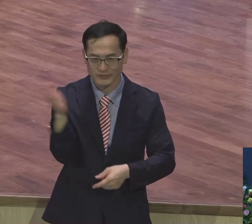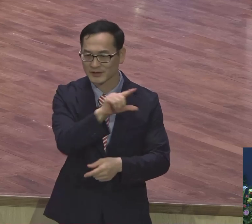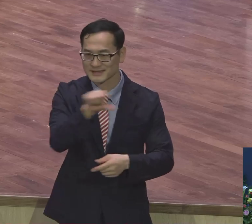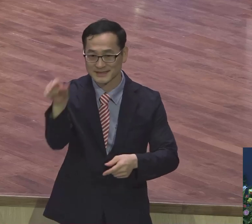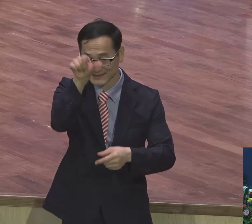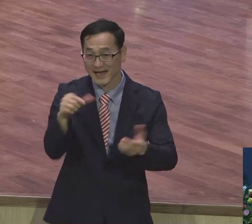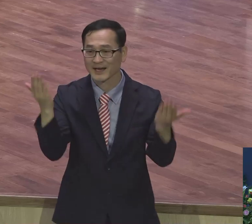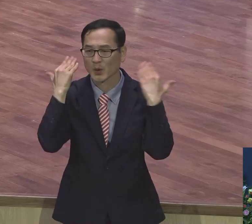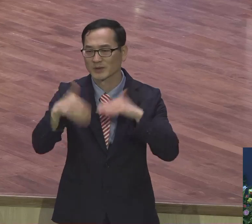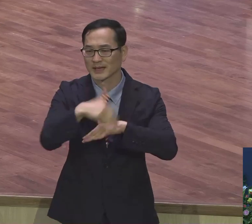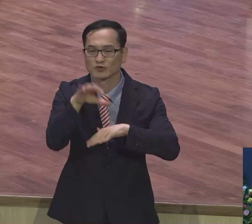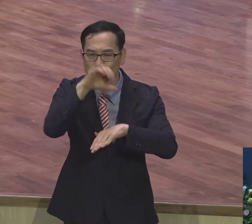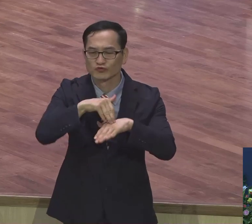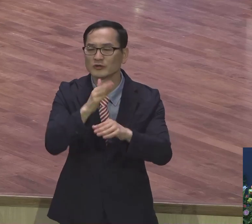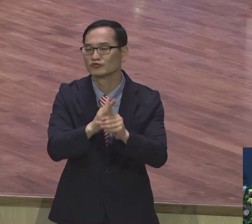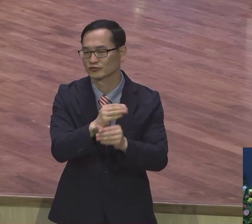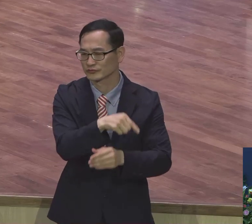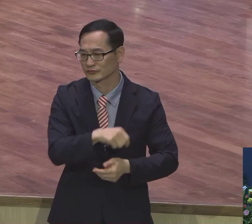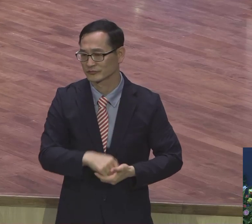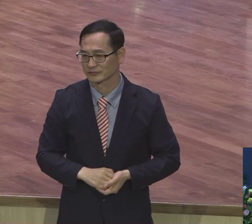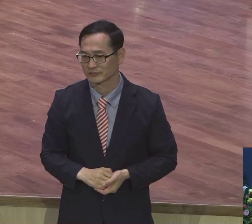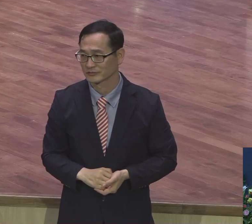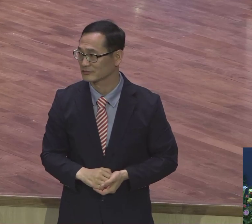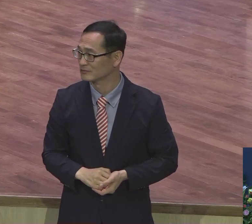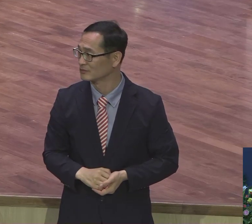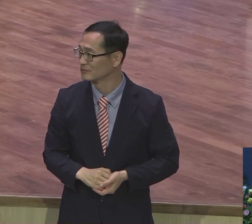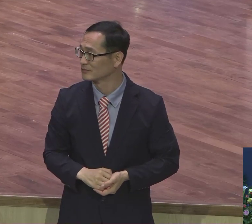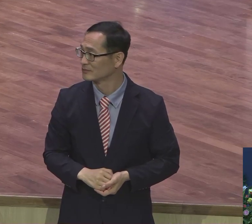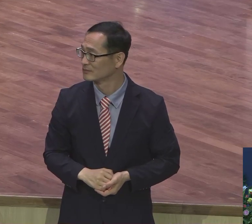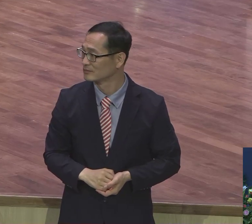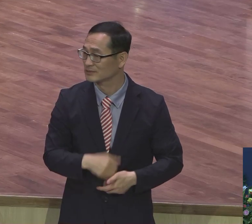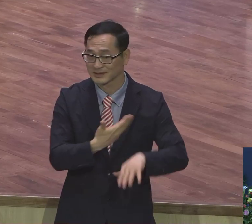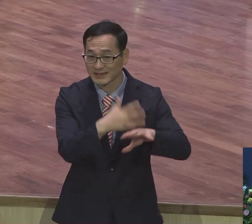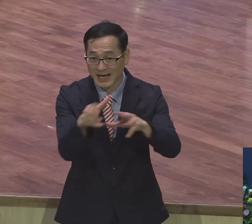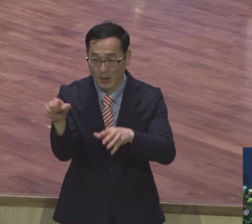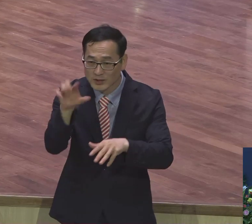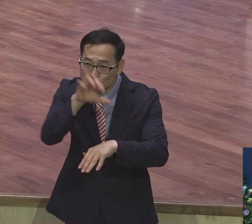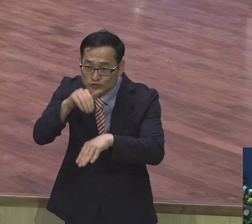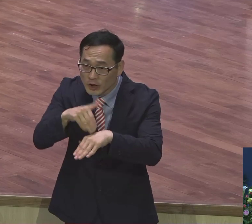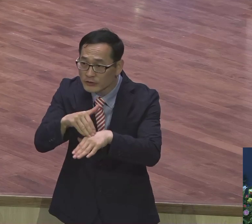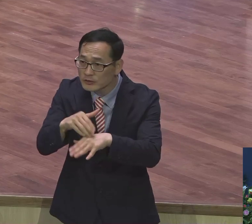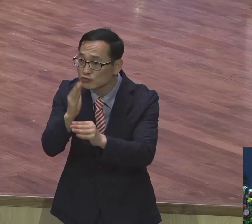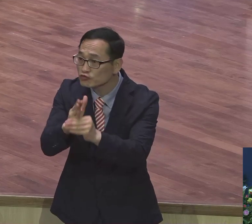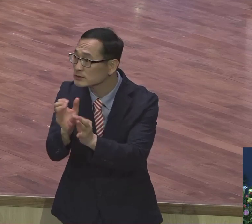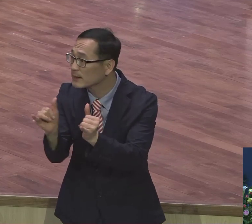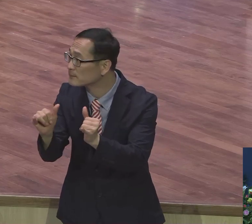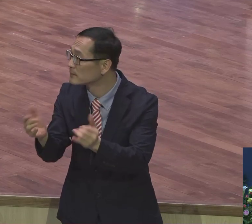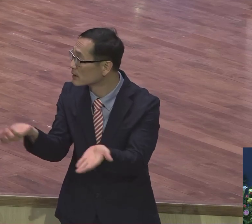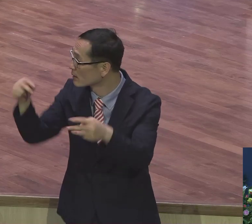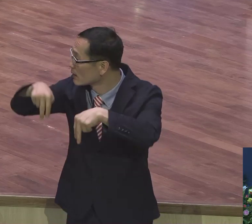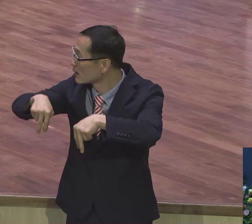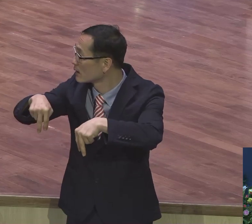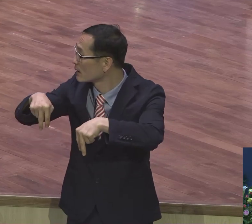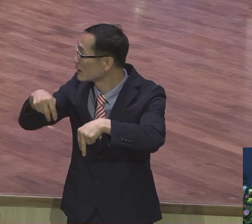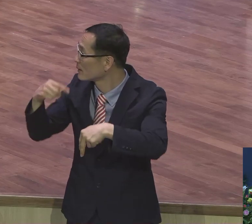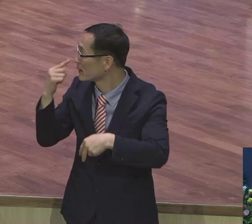받고 있어요. 그렇게 다민족들이 많이 있어요. 한번 일어나 보세요. 다민족들 한번 일어나 보세요. 다민족들도 한번 일어나 보세요. 그 자리였습니다.